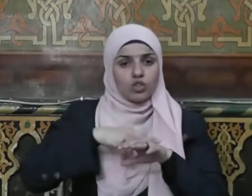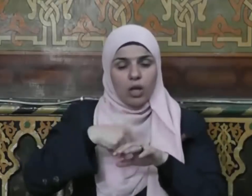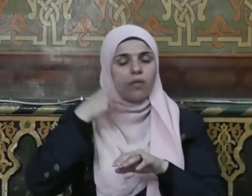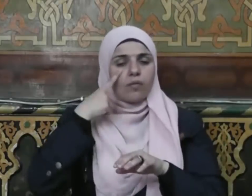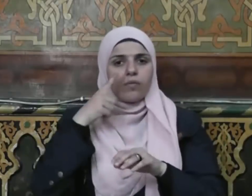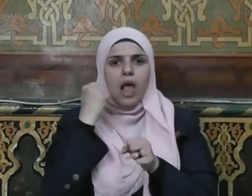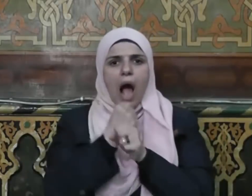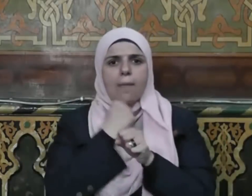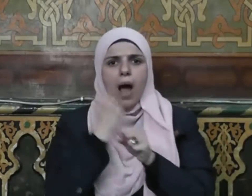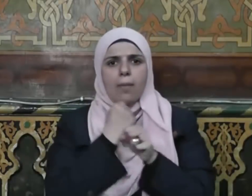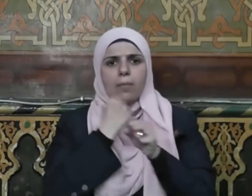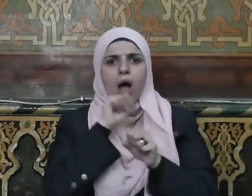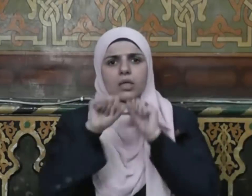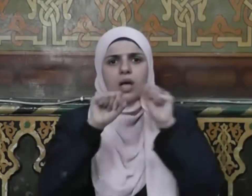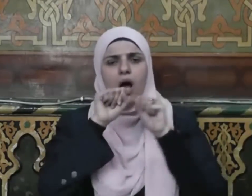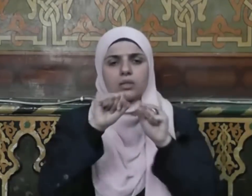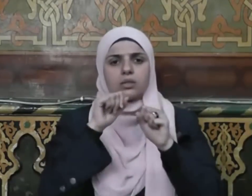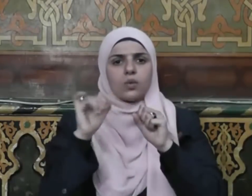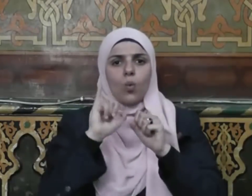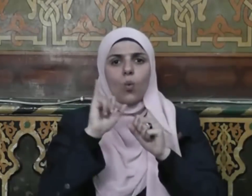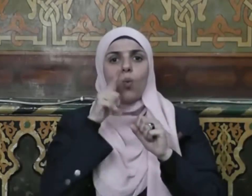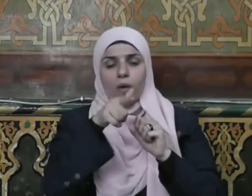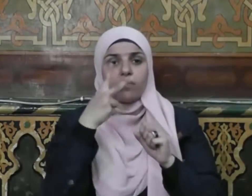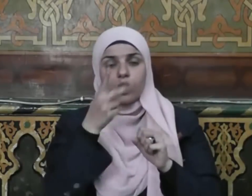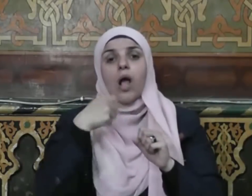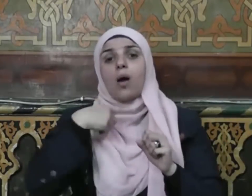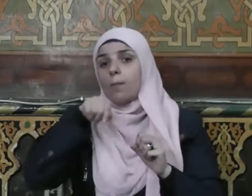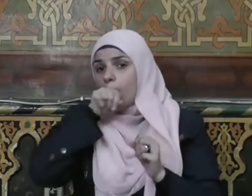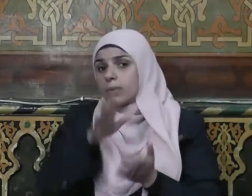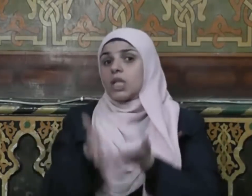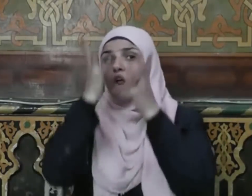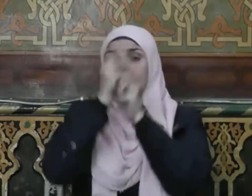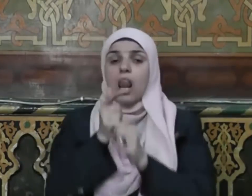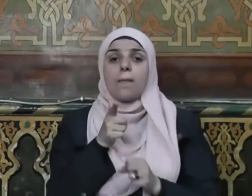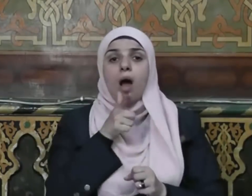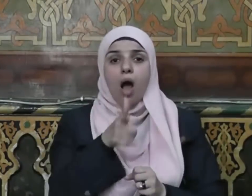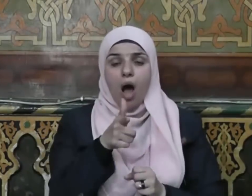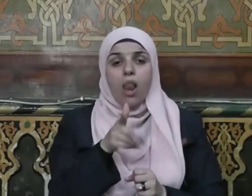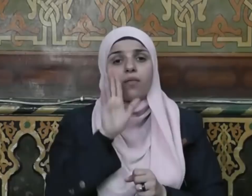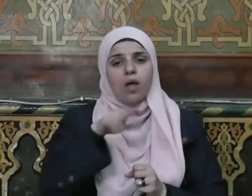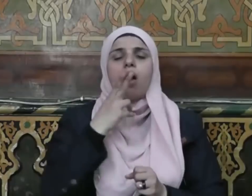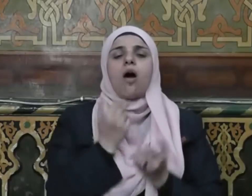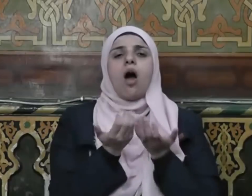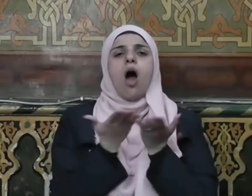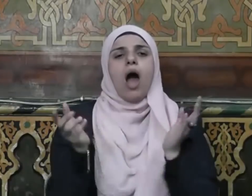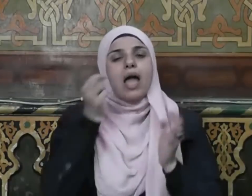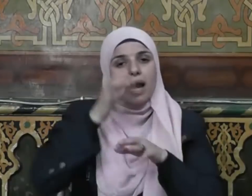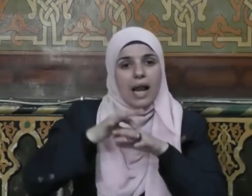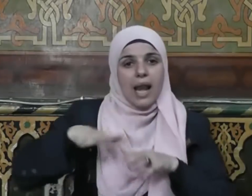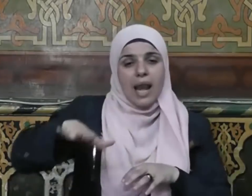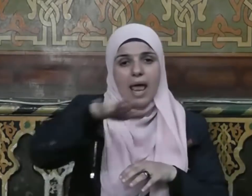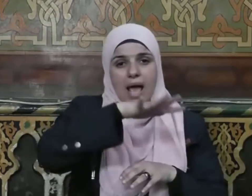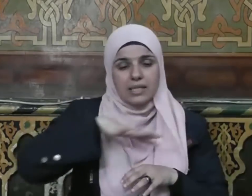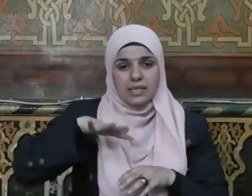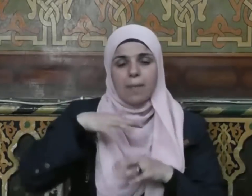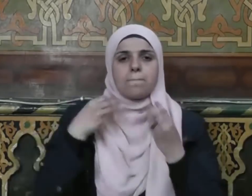الكثير من المواقف الجليلة فقال صلى الله عليه وسلم خير الناس قرني